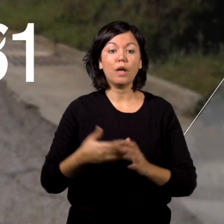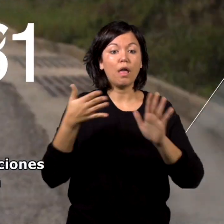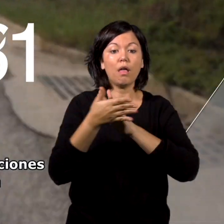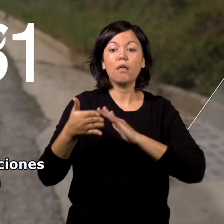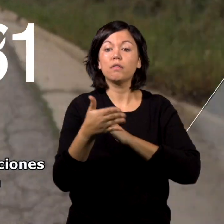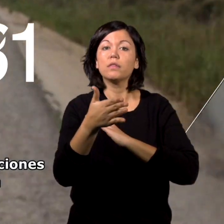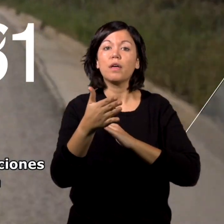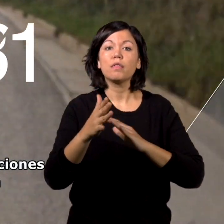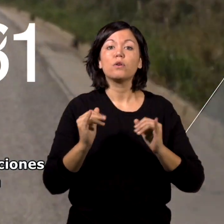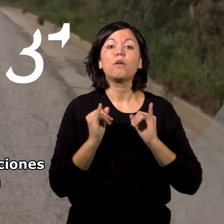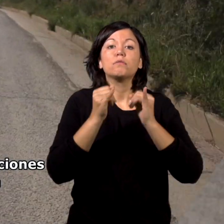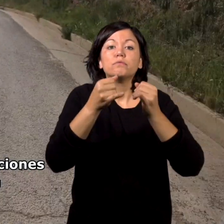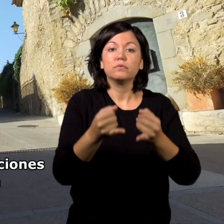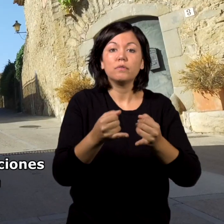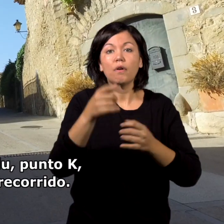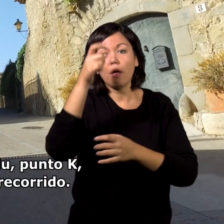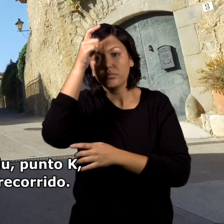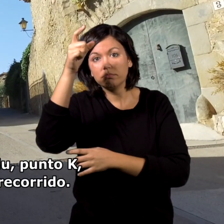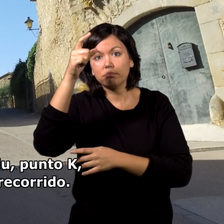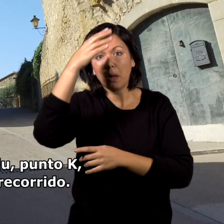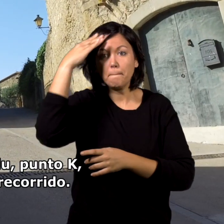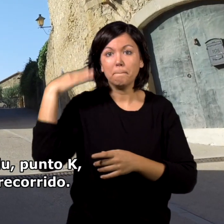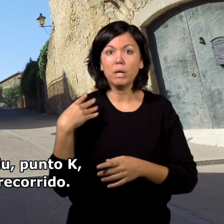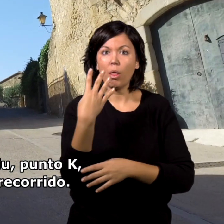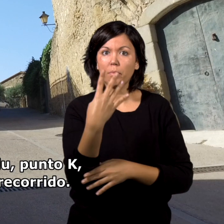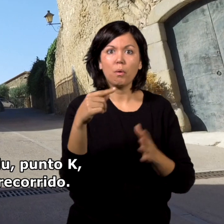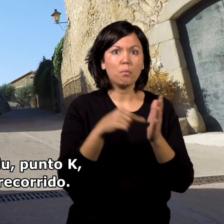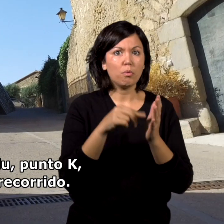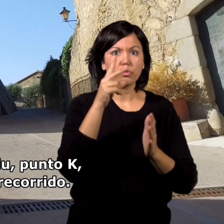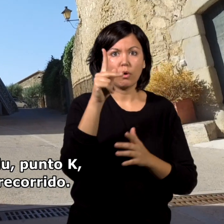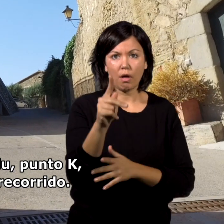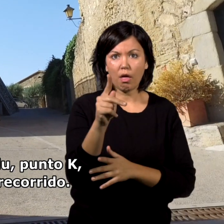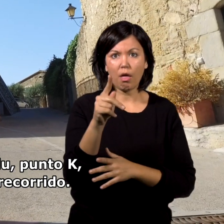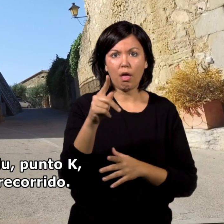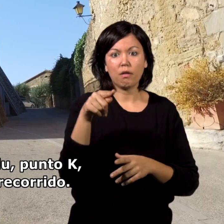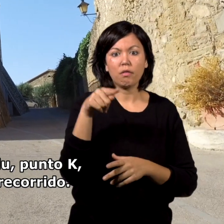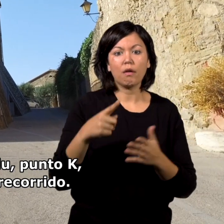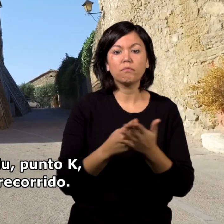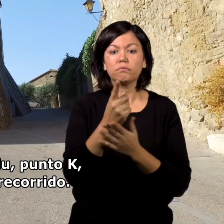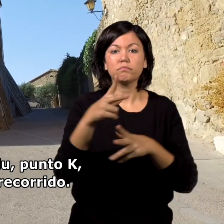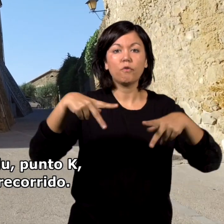Seguimos las indicaciones que nos llevan hasta el pueblo de Vilupriu, punto K, donde finalizaremos el recorrido.